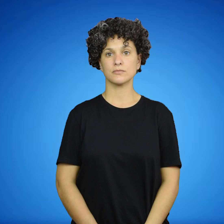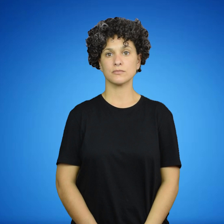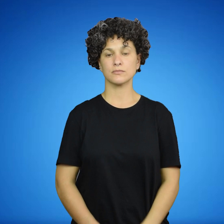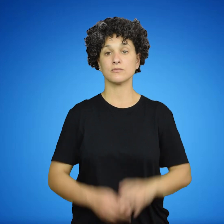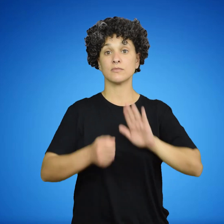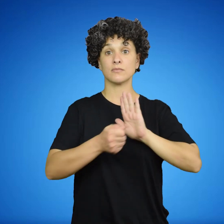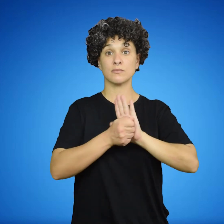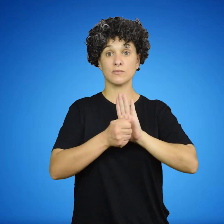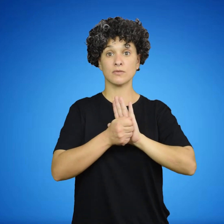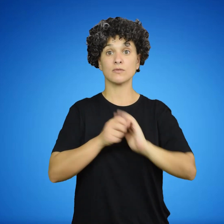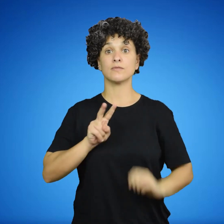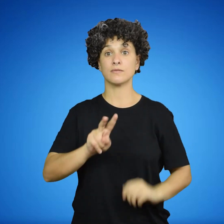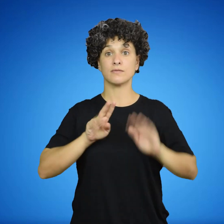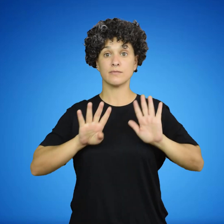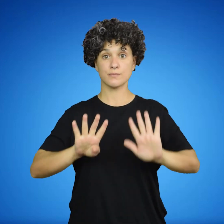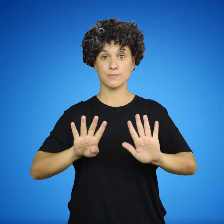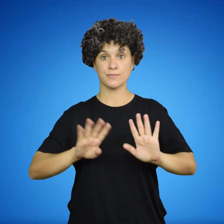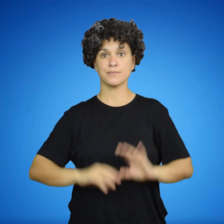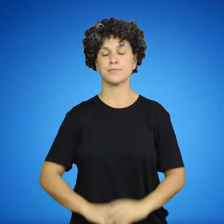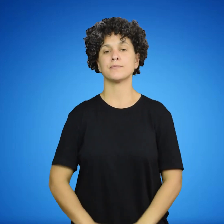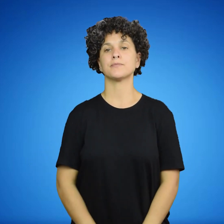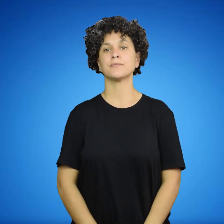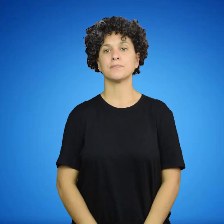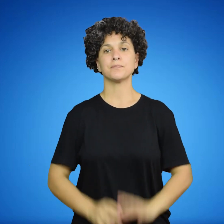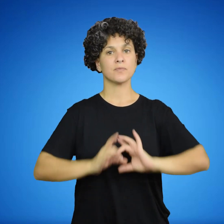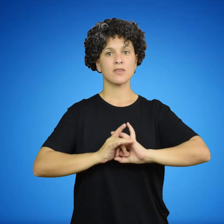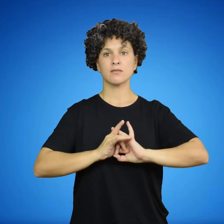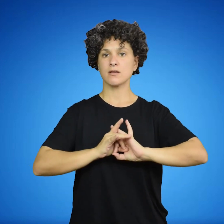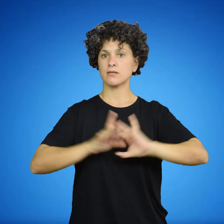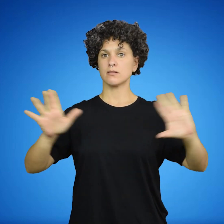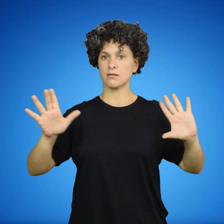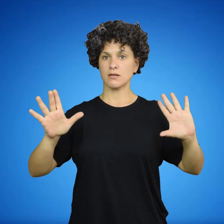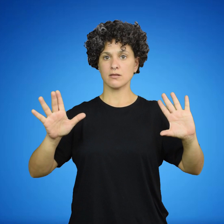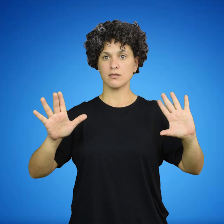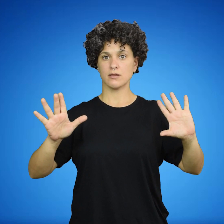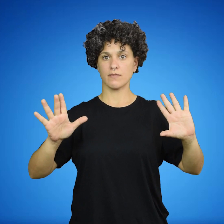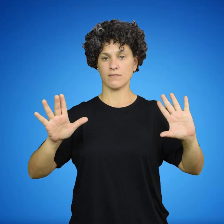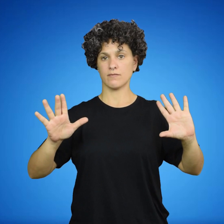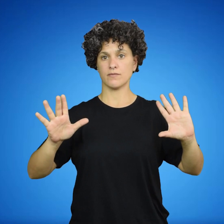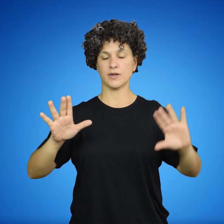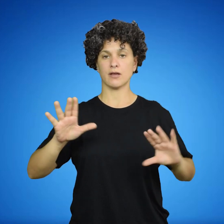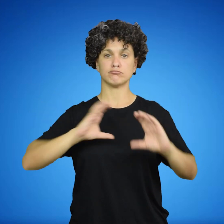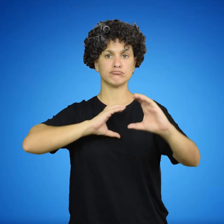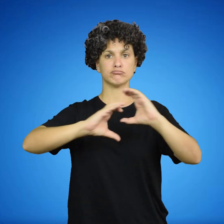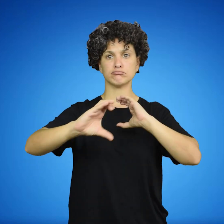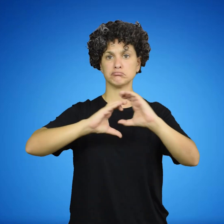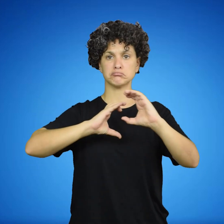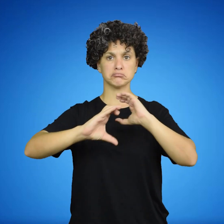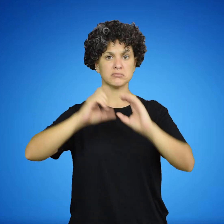Artículo 29 Es enteramente libre en toda materia la comunicación de